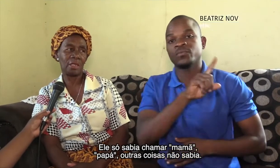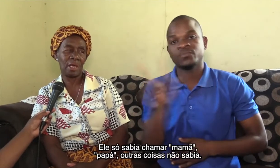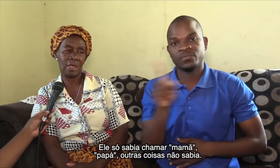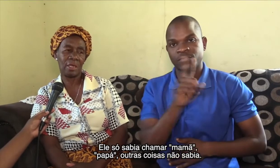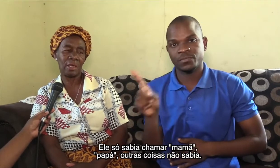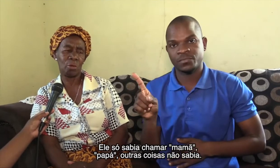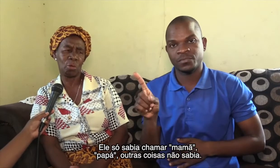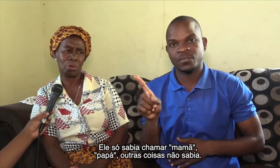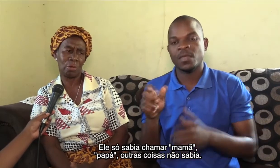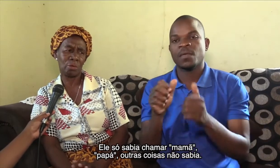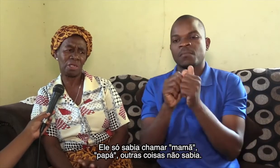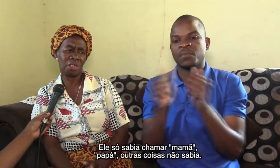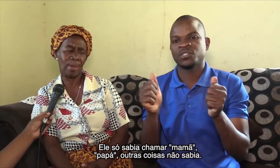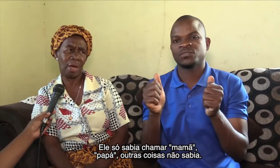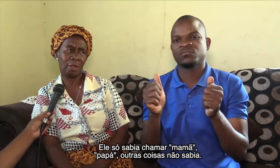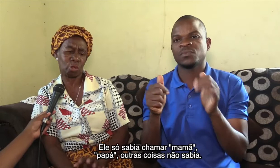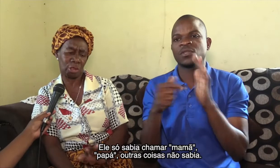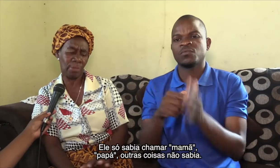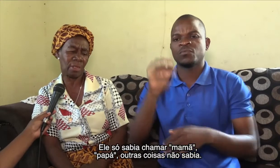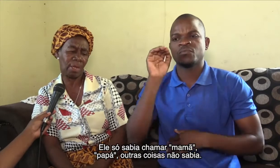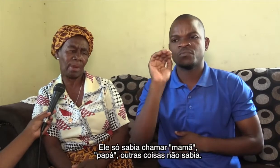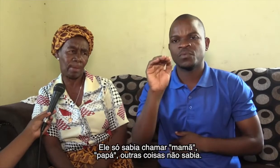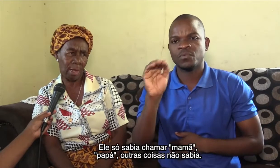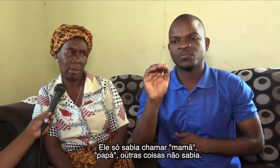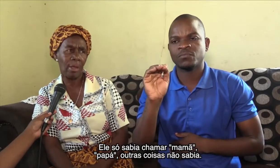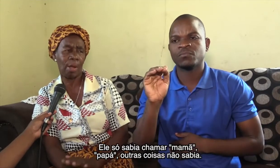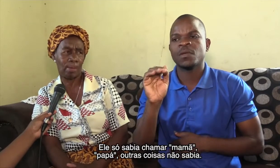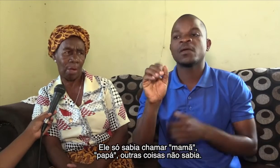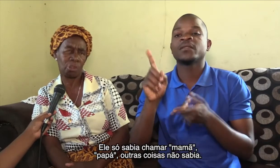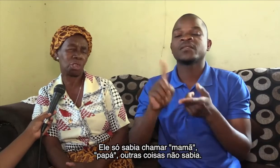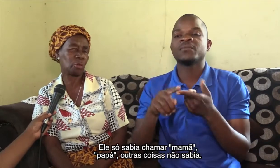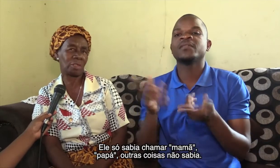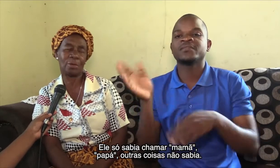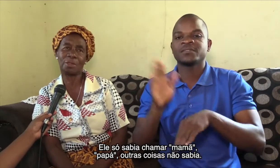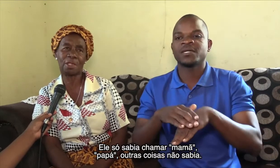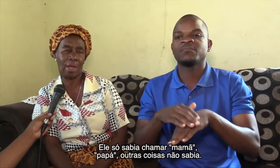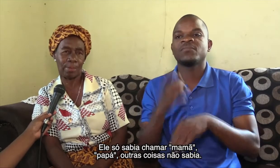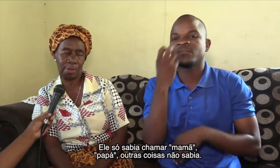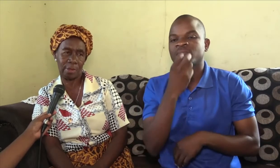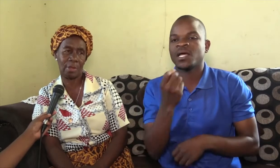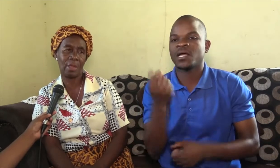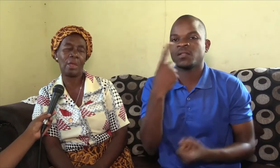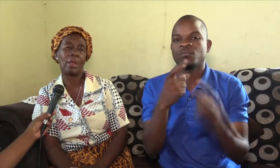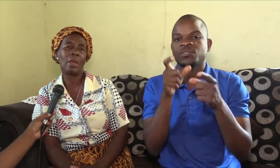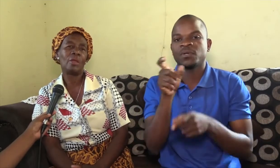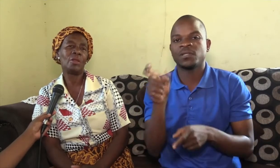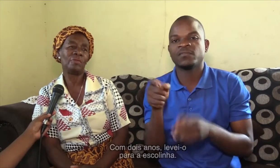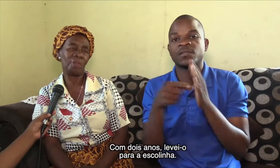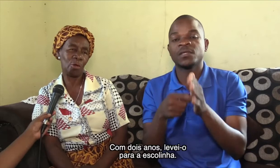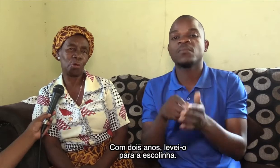quando quer chamar, sabe chamar mamã, papá, outras coisas não sabe. Deveu com